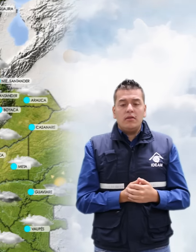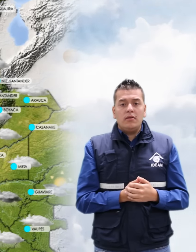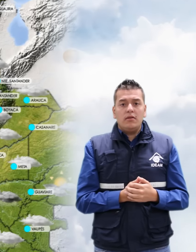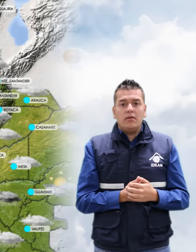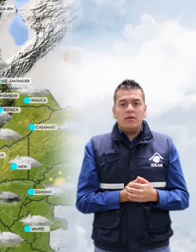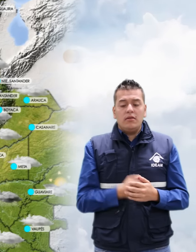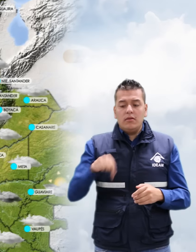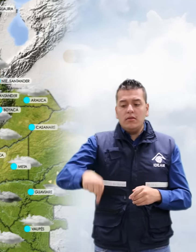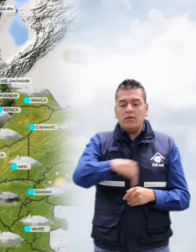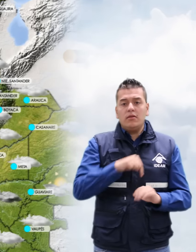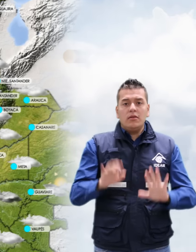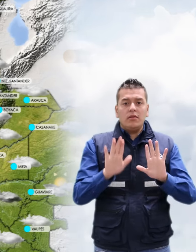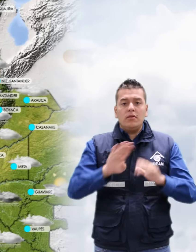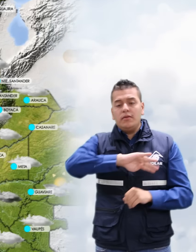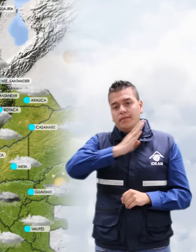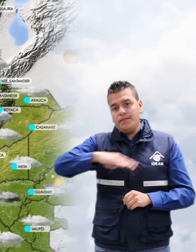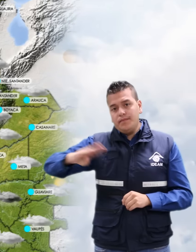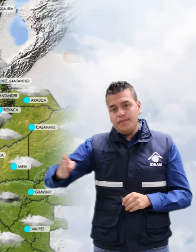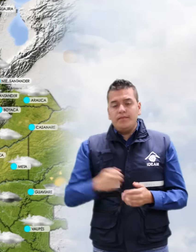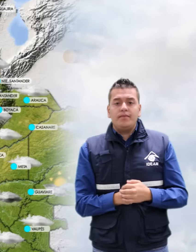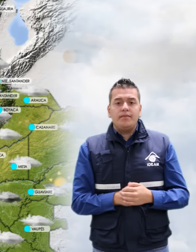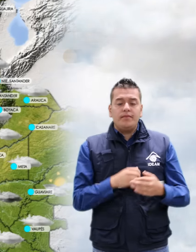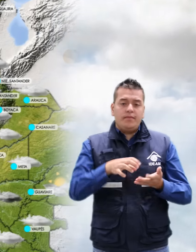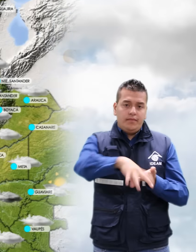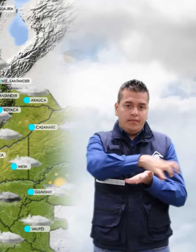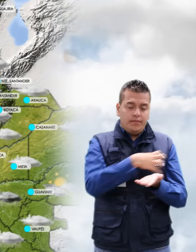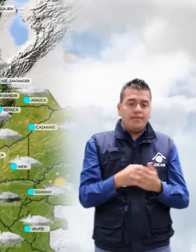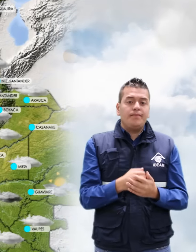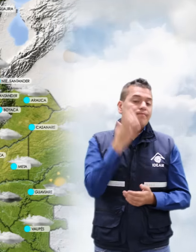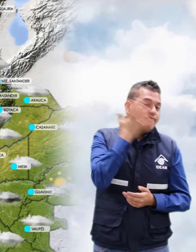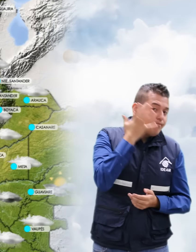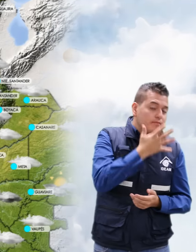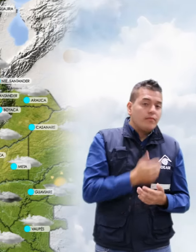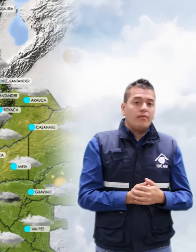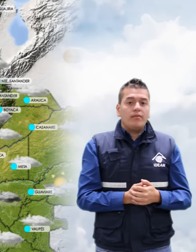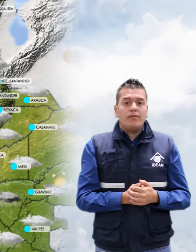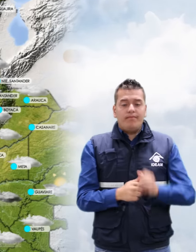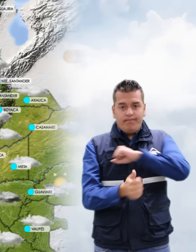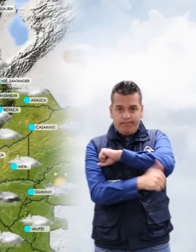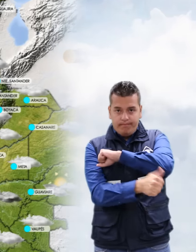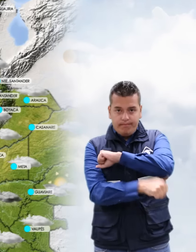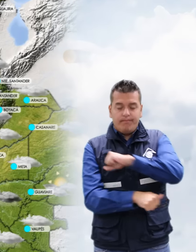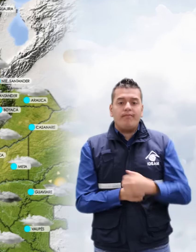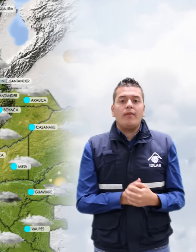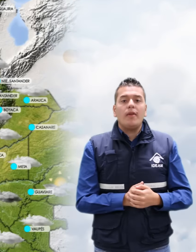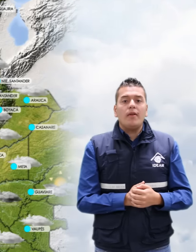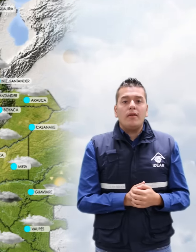amplios sectores de Antioquia, Santander, Norte de Santander y Boyacá. Sobre el